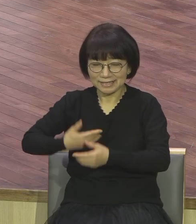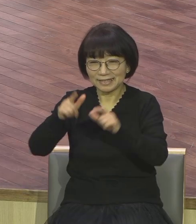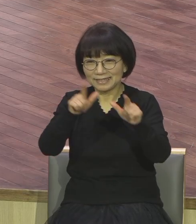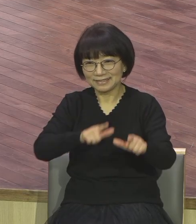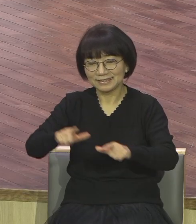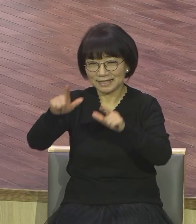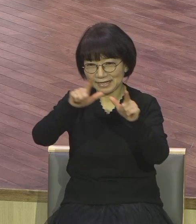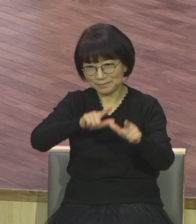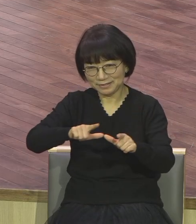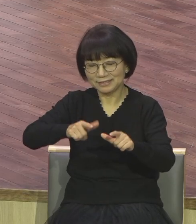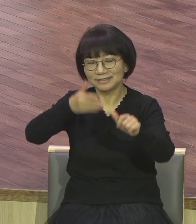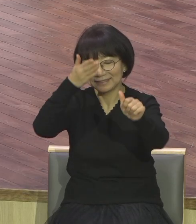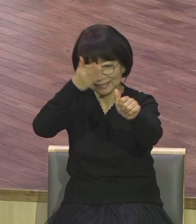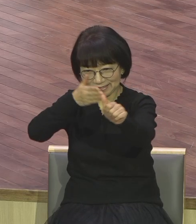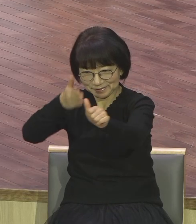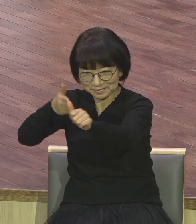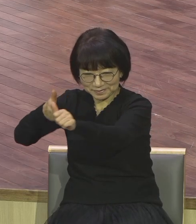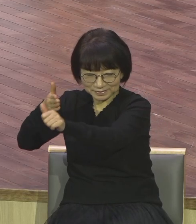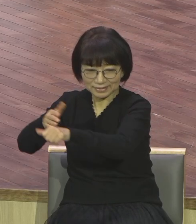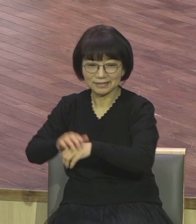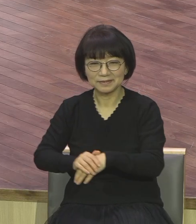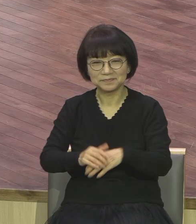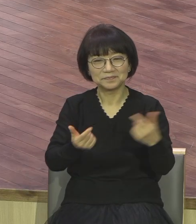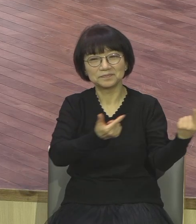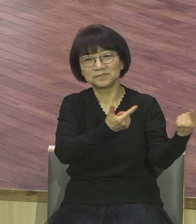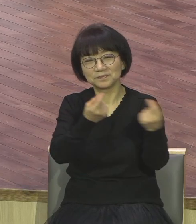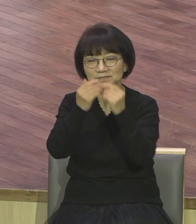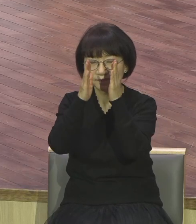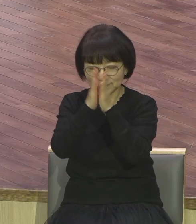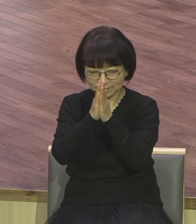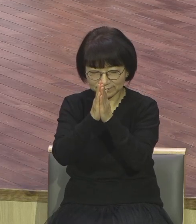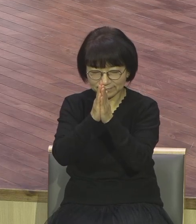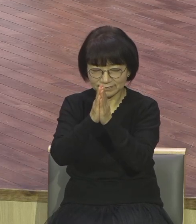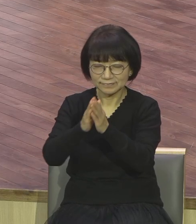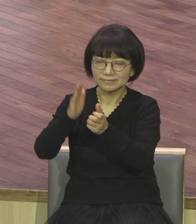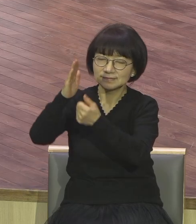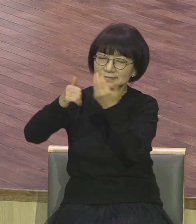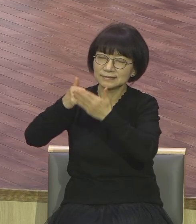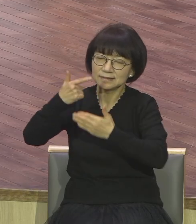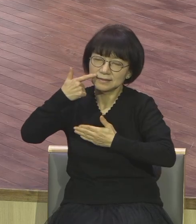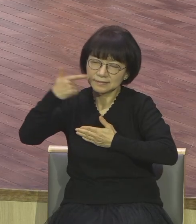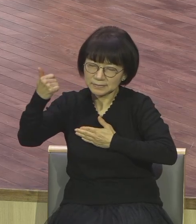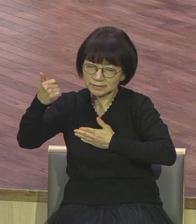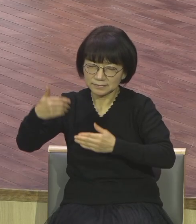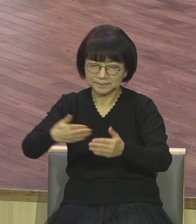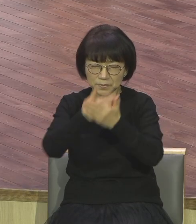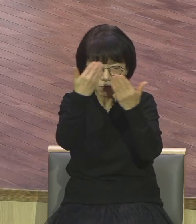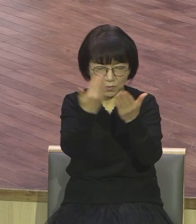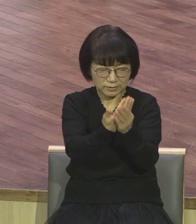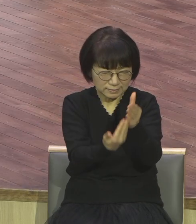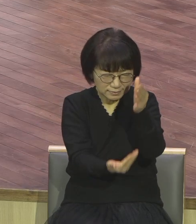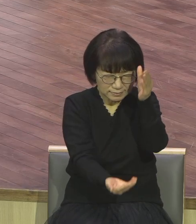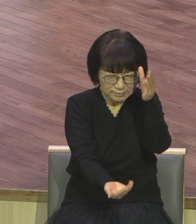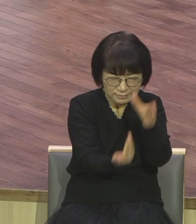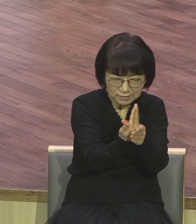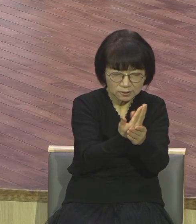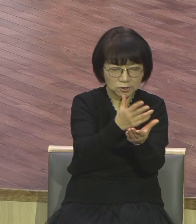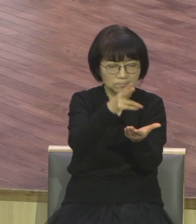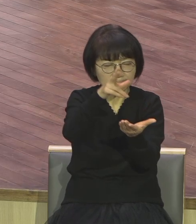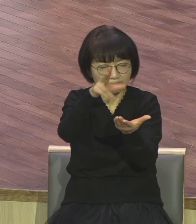기도합시다 아버지 하나님 모든 사건 사람 문제를 영의 눈을 뜨고 볼